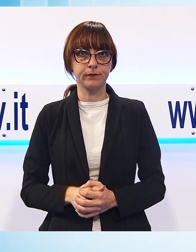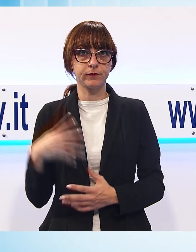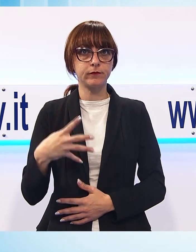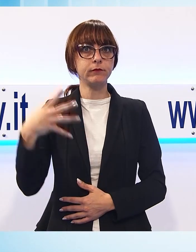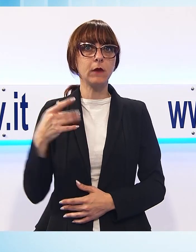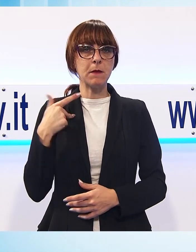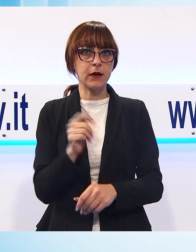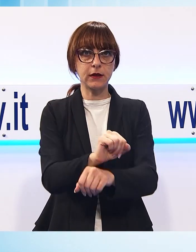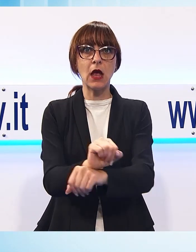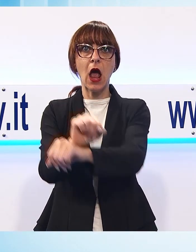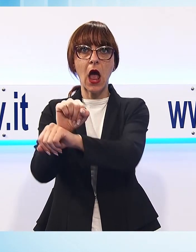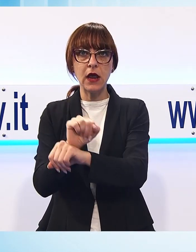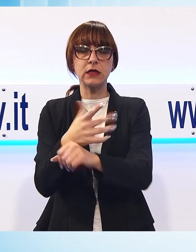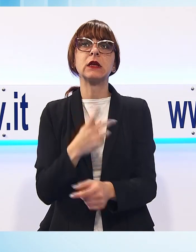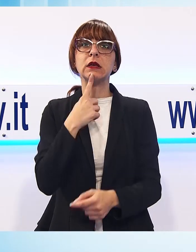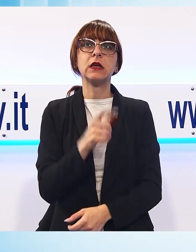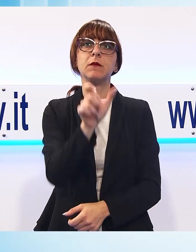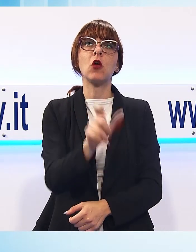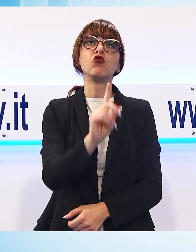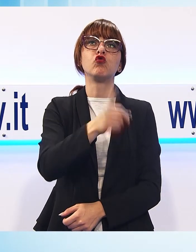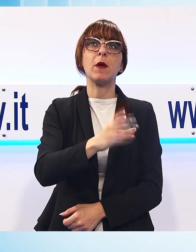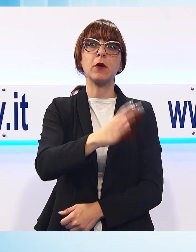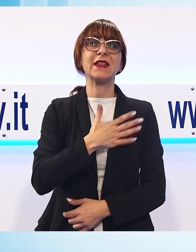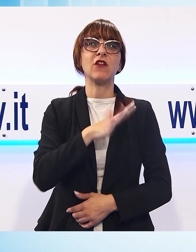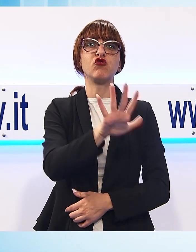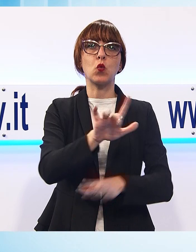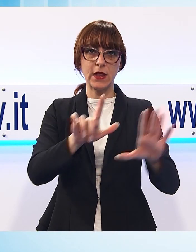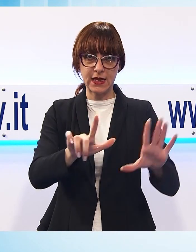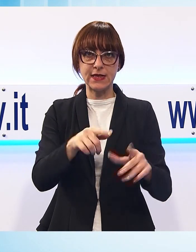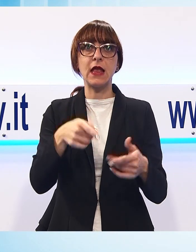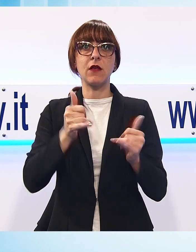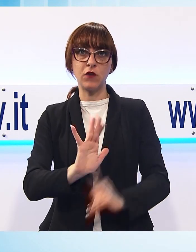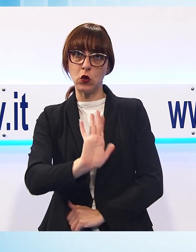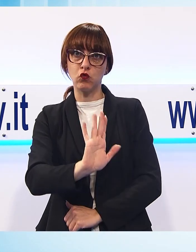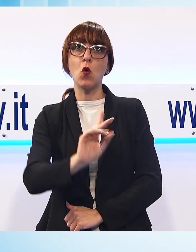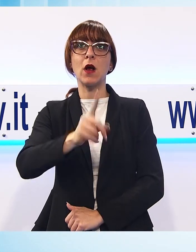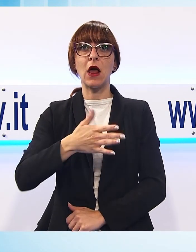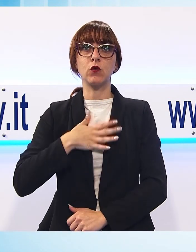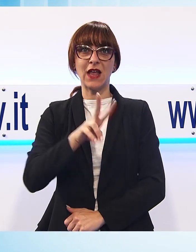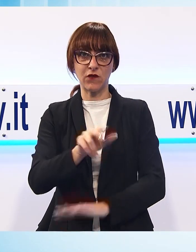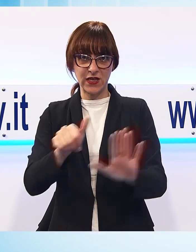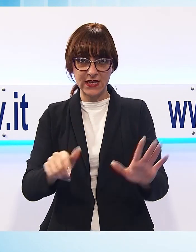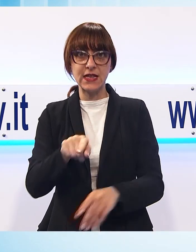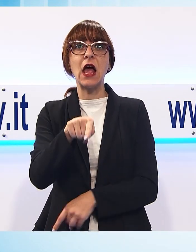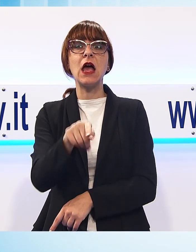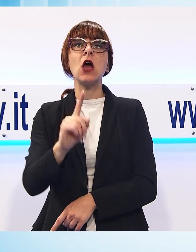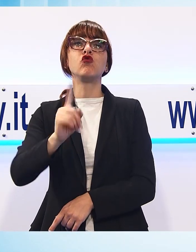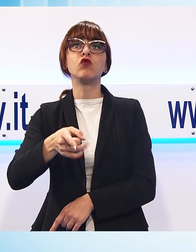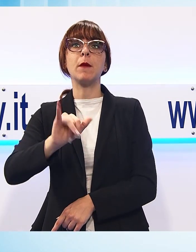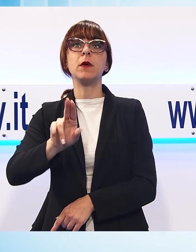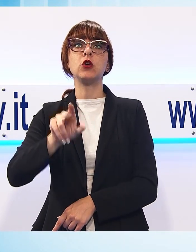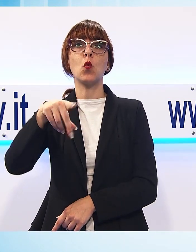procedure di arresto per Giuseppe Cosentino, 57 anni, il figlio Glauco, di 26, e per Giuseppe Iuppa,